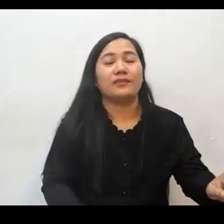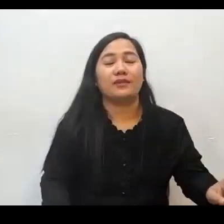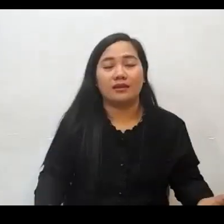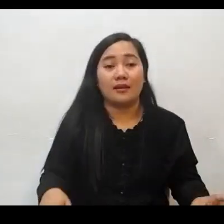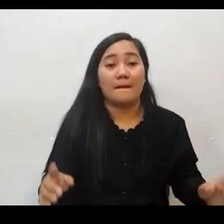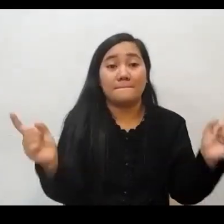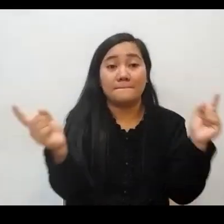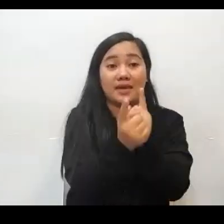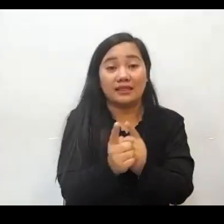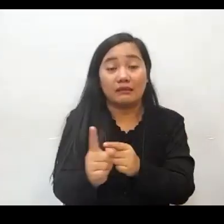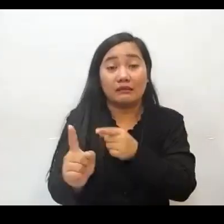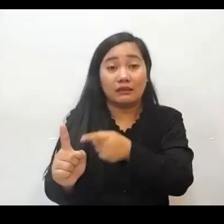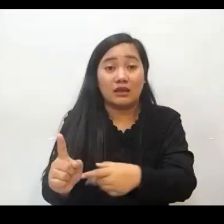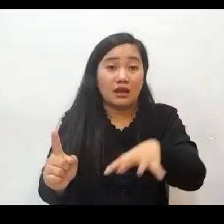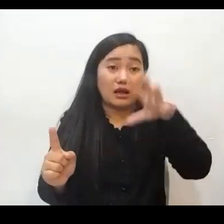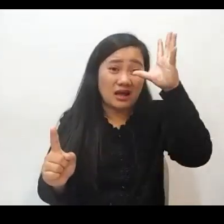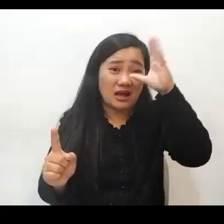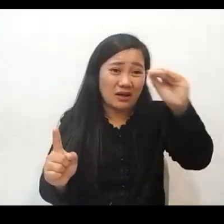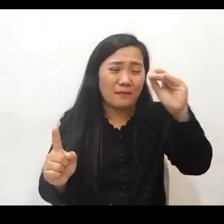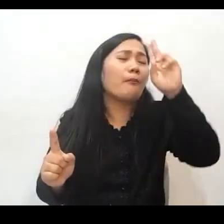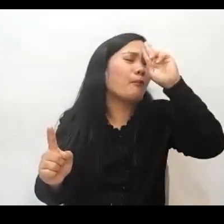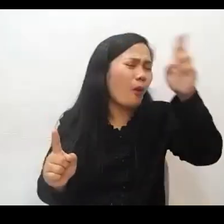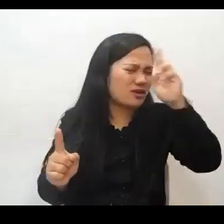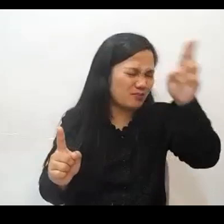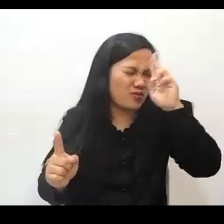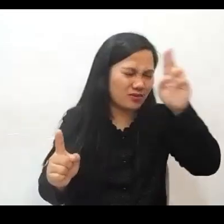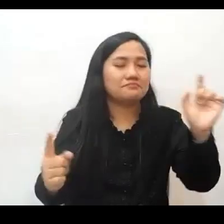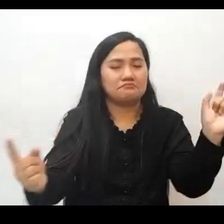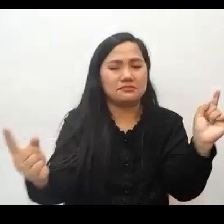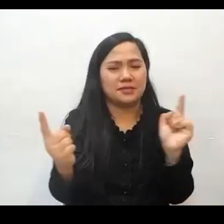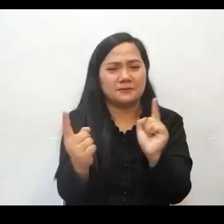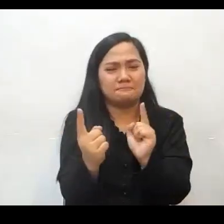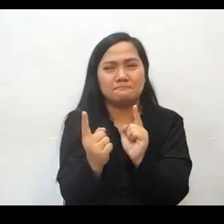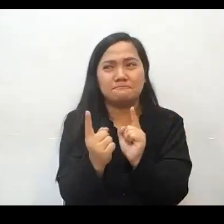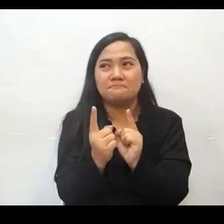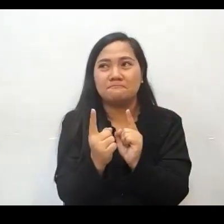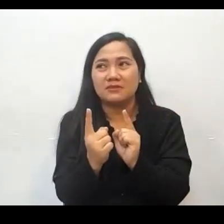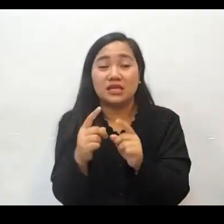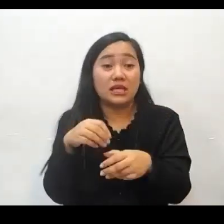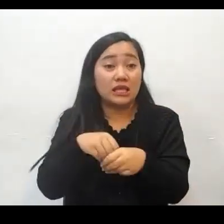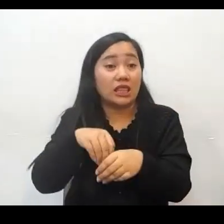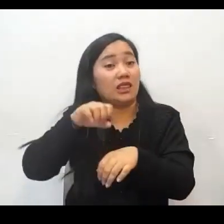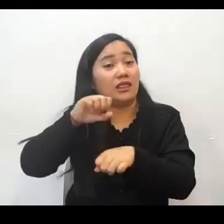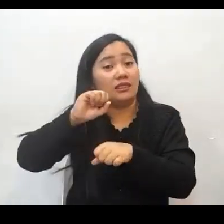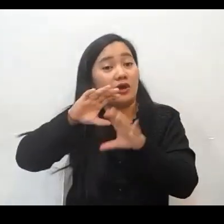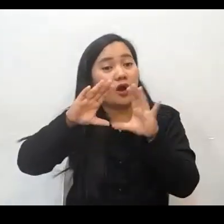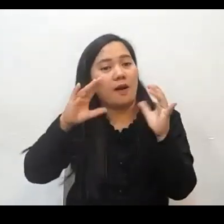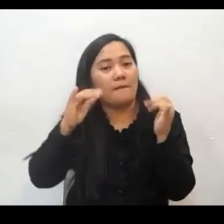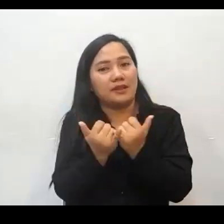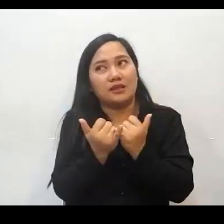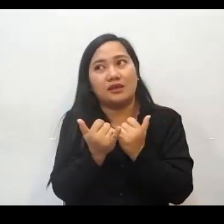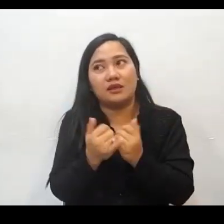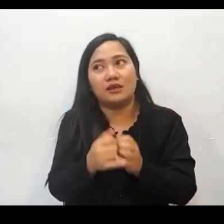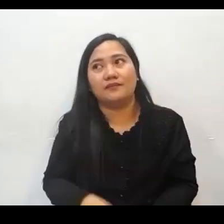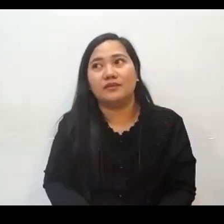Kaya sa Korea po merong isang sister na nakatagpo ng isang foggy lalaki doon po sa kanilang kumpanya sa lugar na nagtatrabaho siya